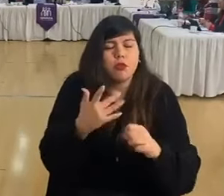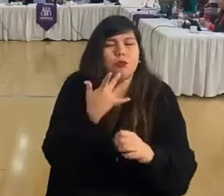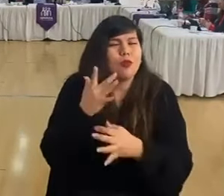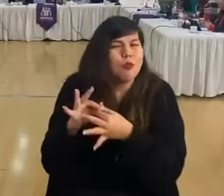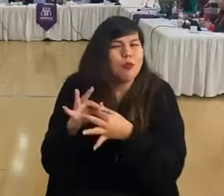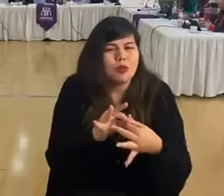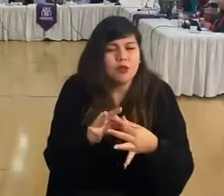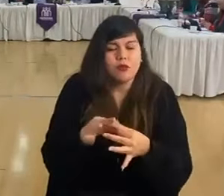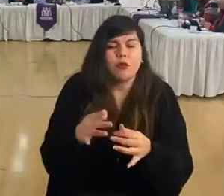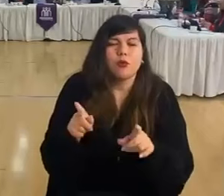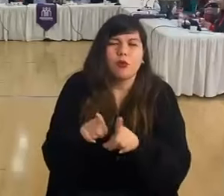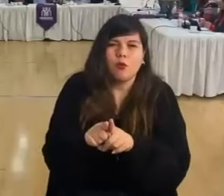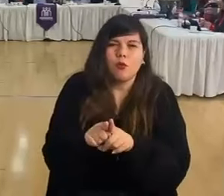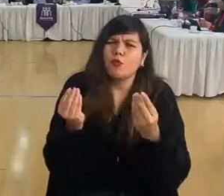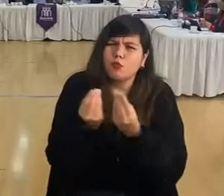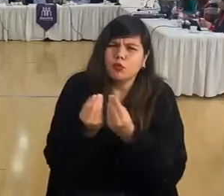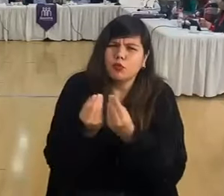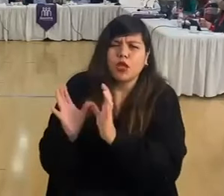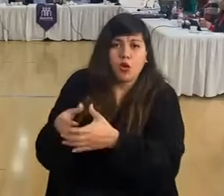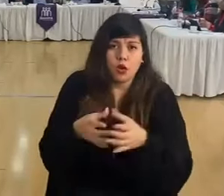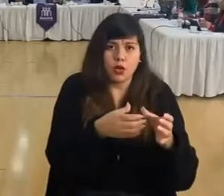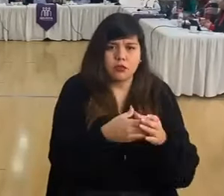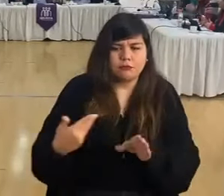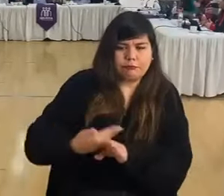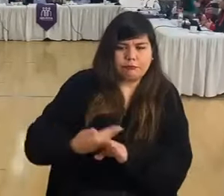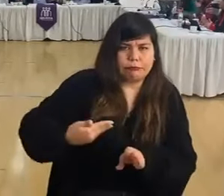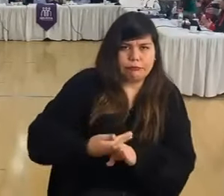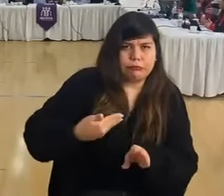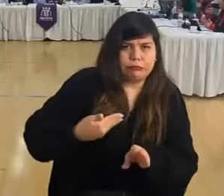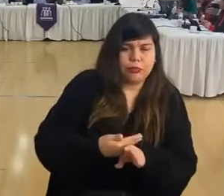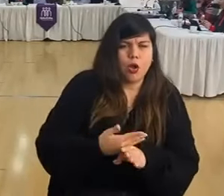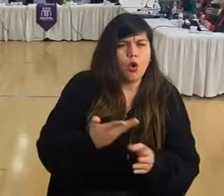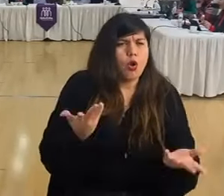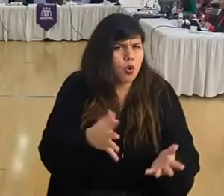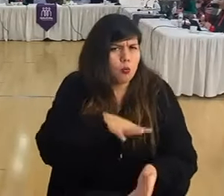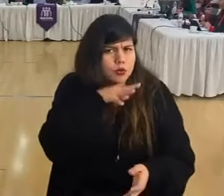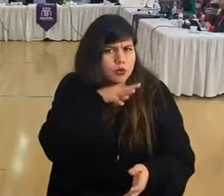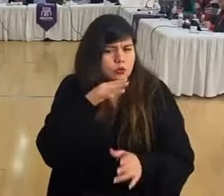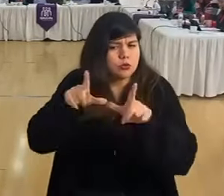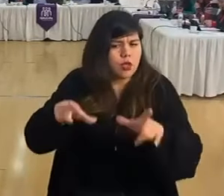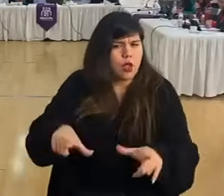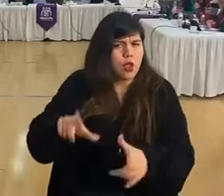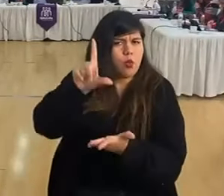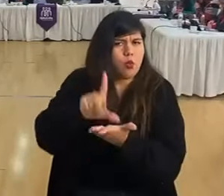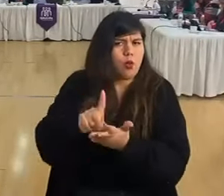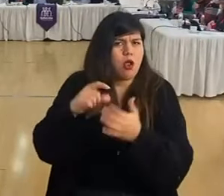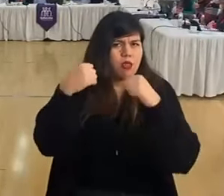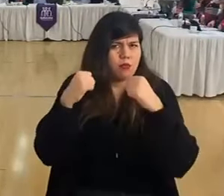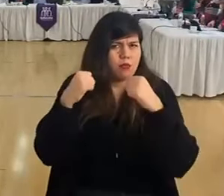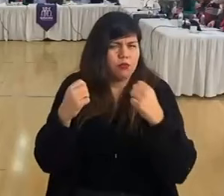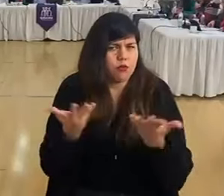peticiones también de organizaciones en relación al uso del polideportivo.